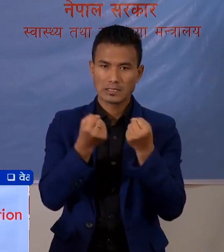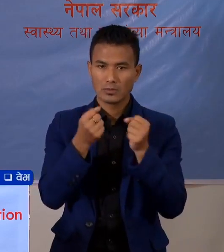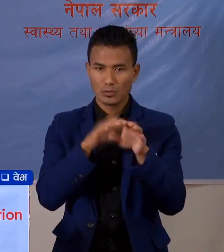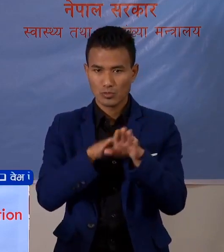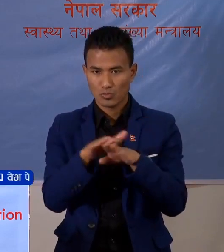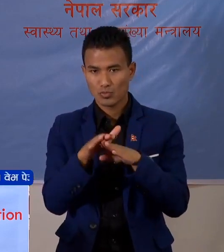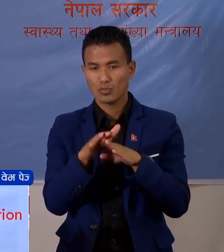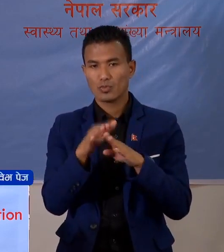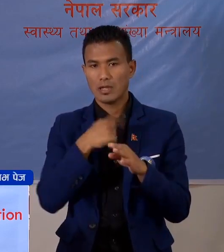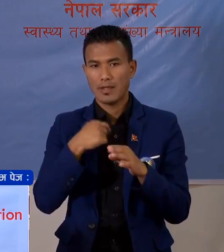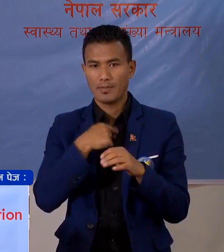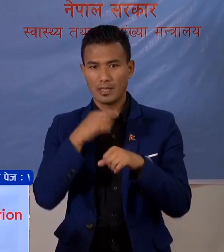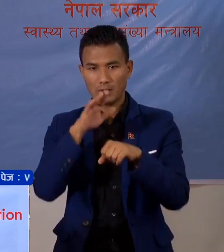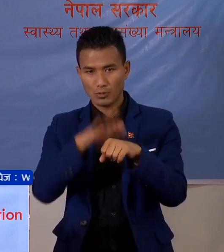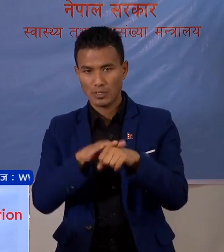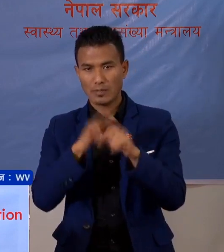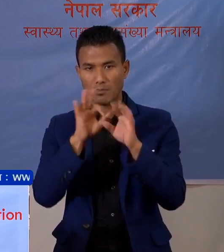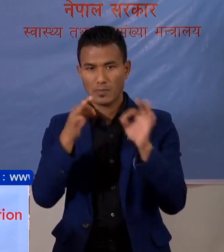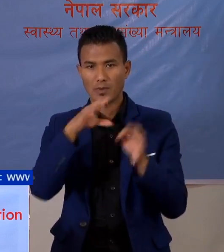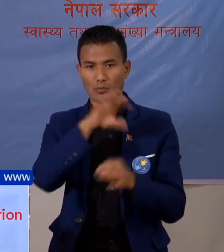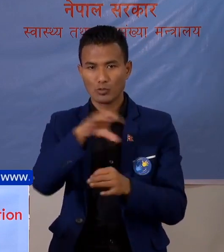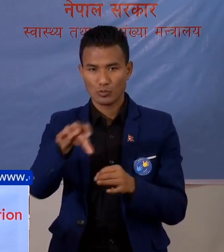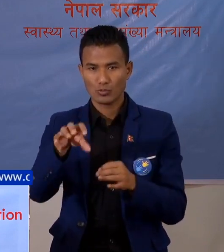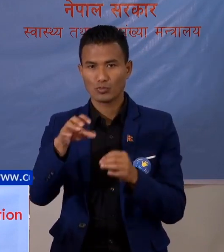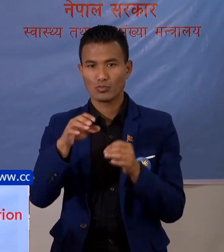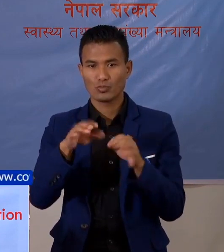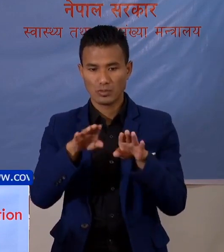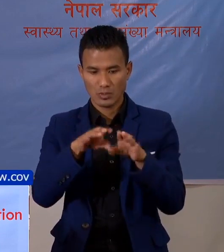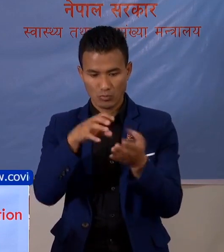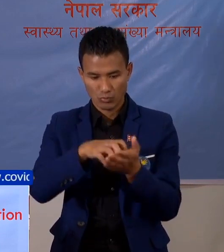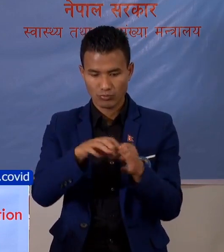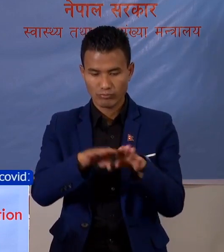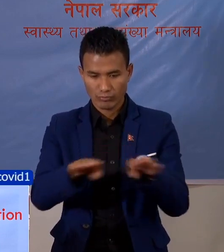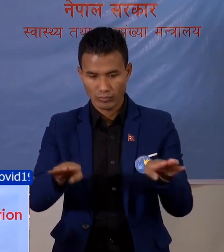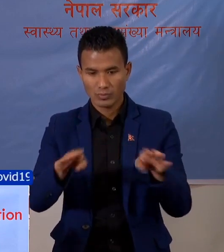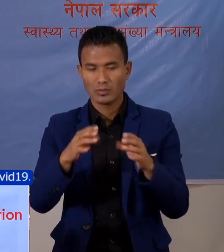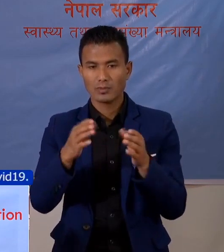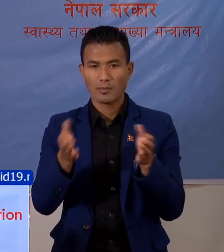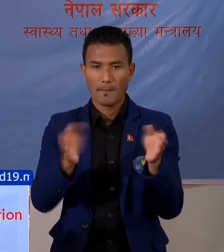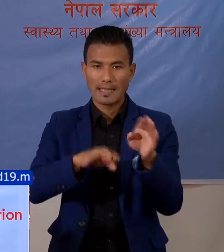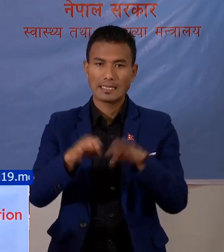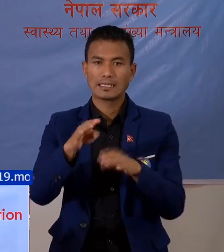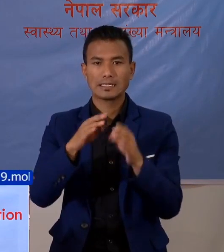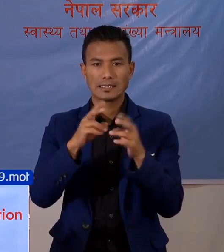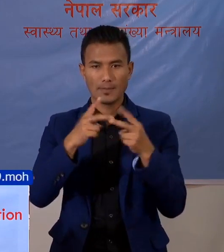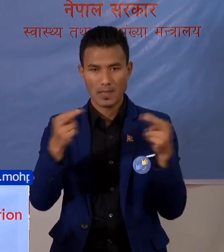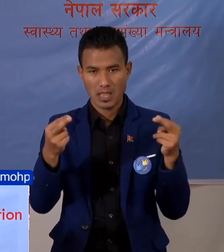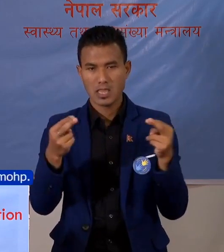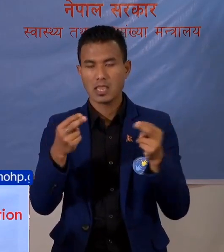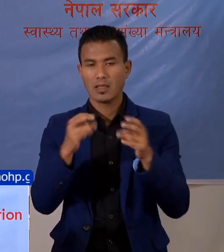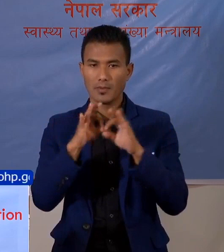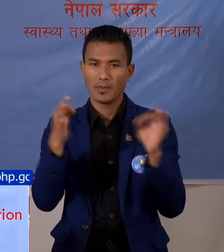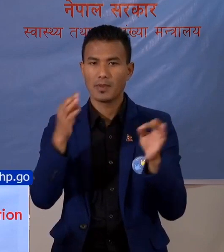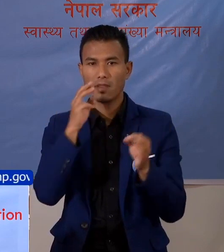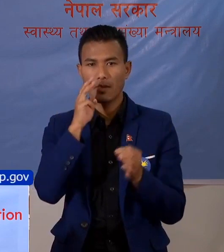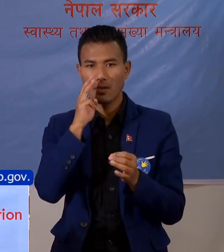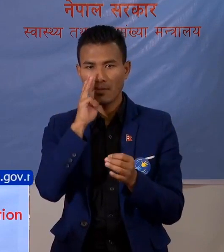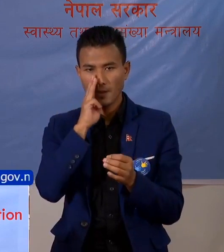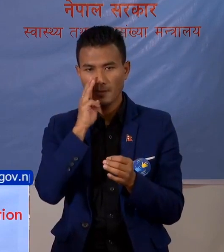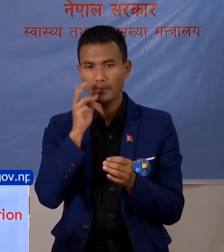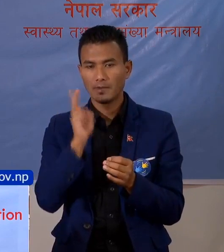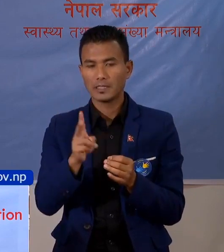आमीले चुन गर्यका विविन्द्ण बस्थु अरू सत हरू प्यकिंग गर्यका सामगरी अरू आदीमा एस्ता